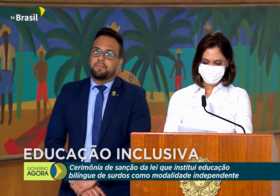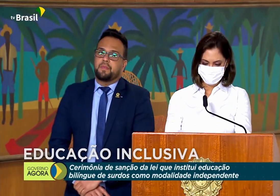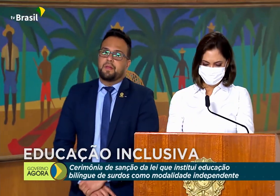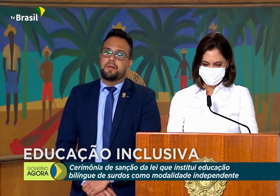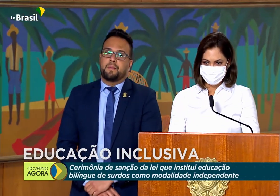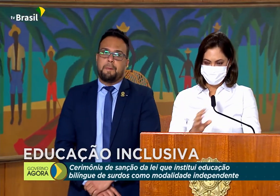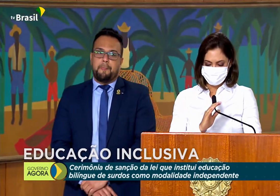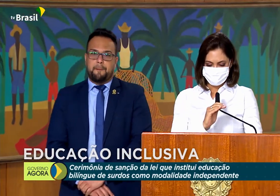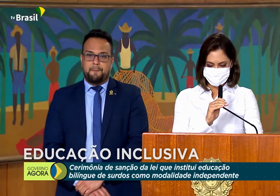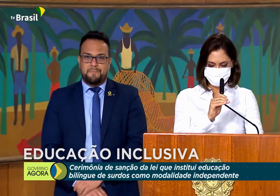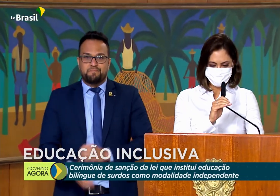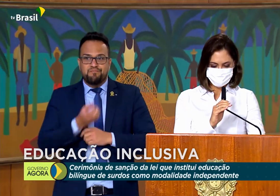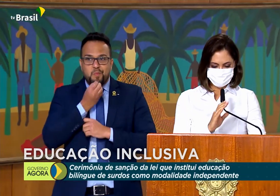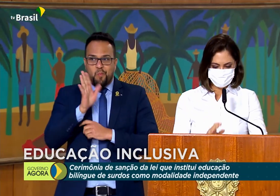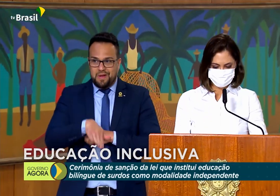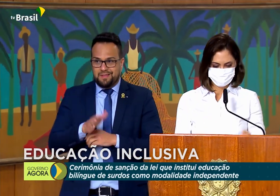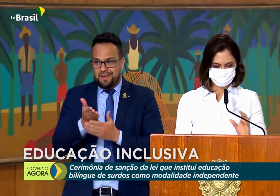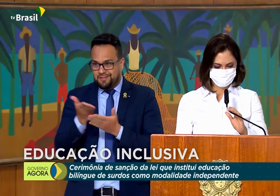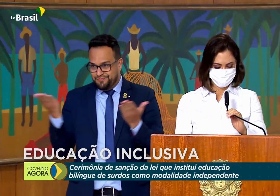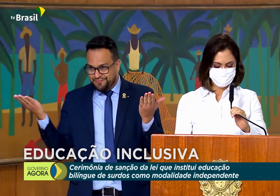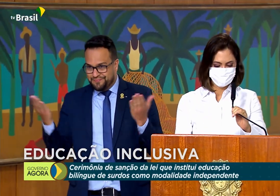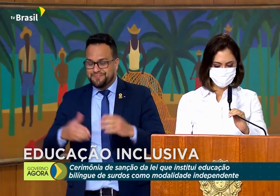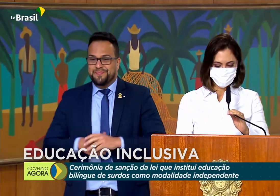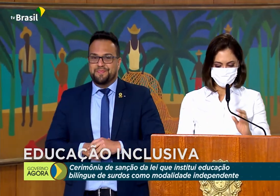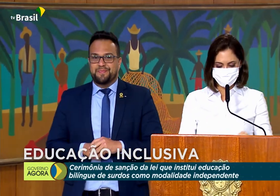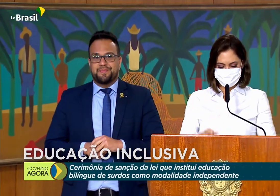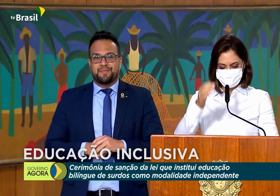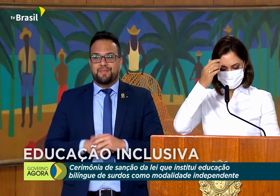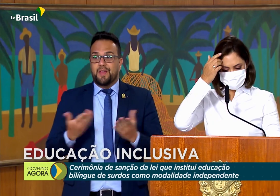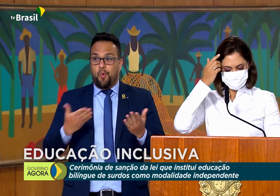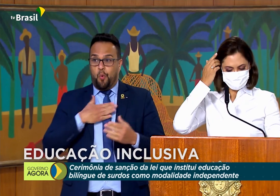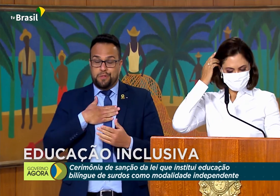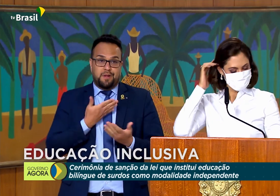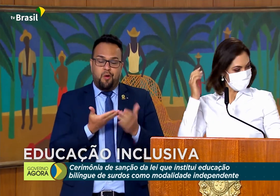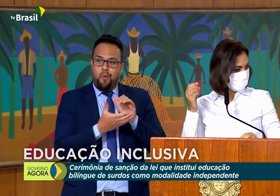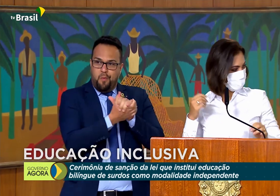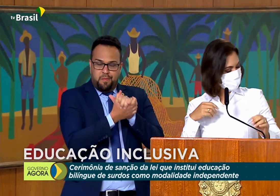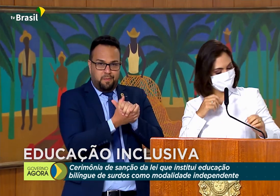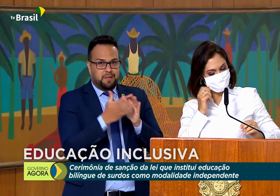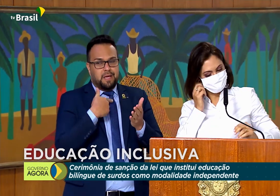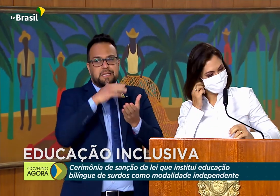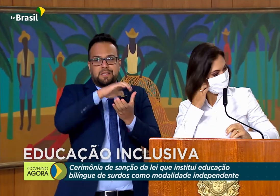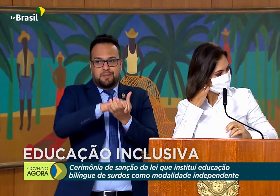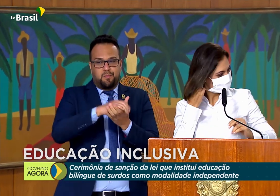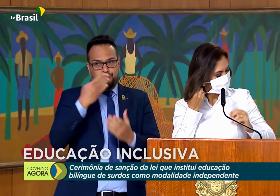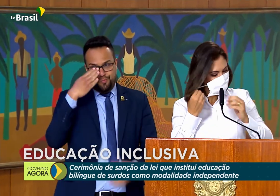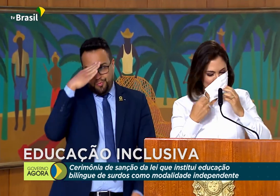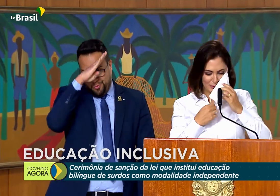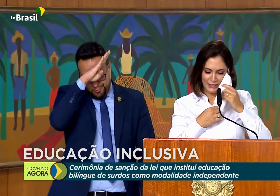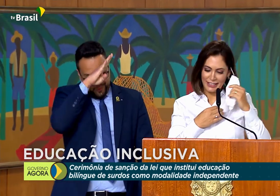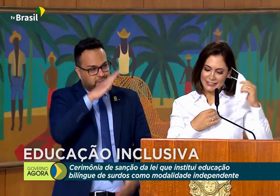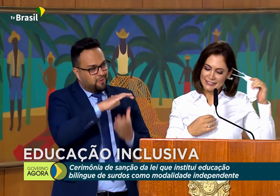Boa tarde a todos. Gostaria de cumprimentar meu esposo, Jair Bolsonaro. Por nada.